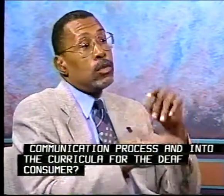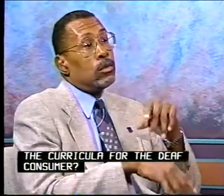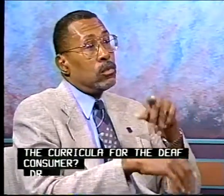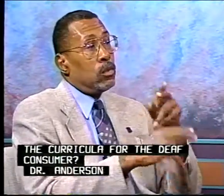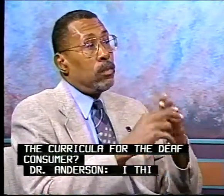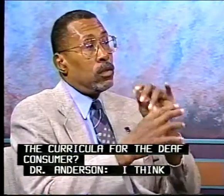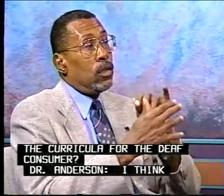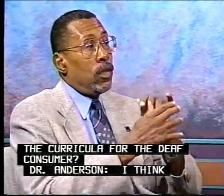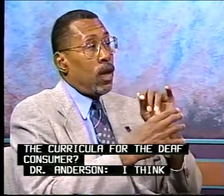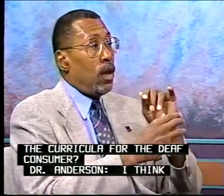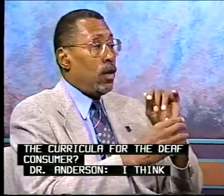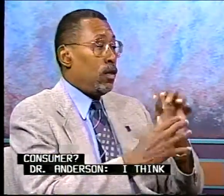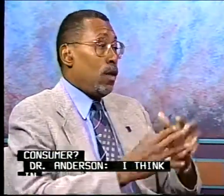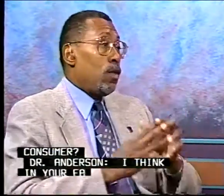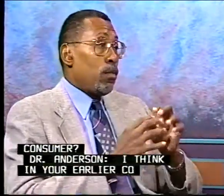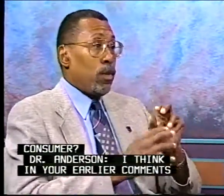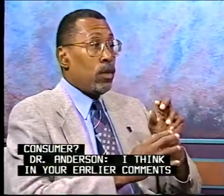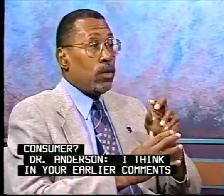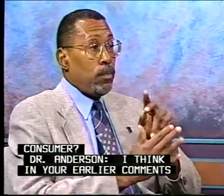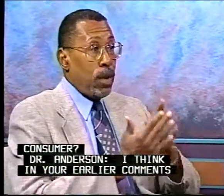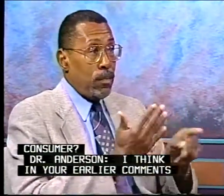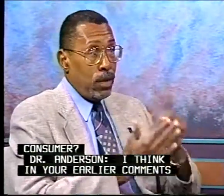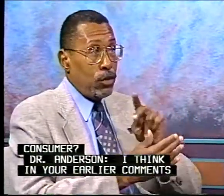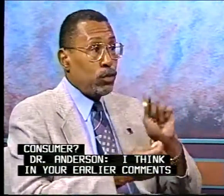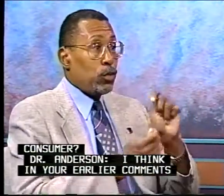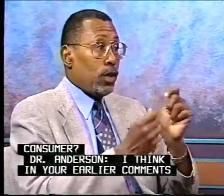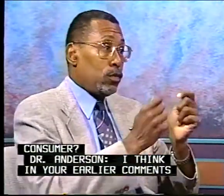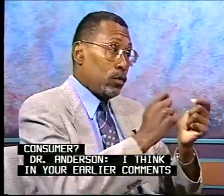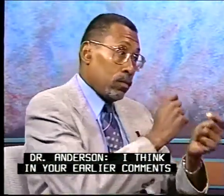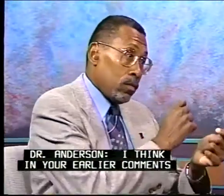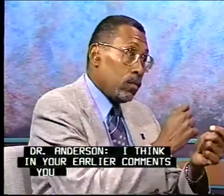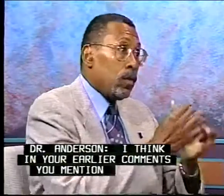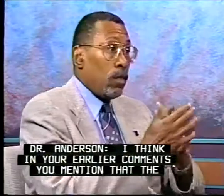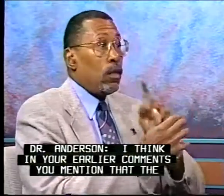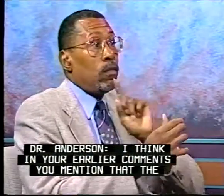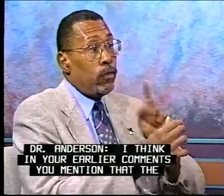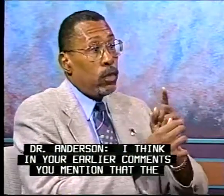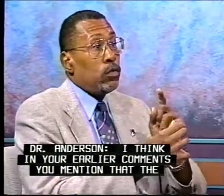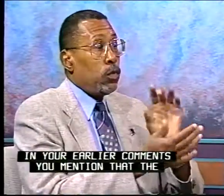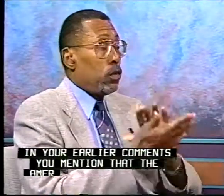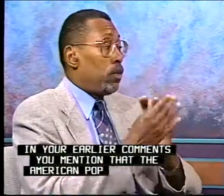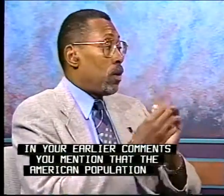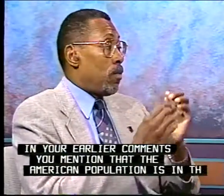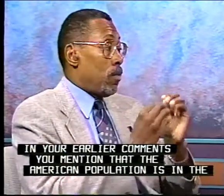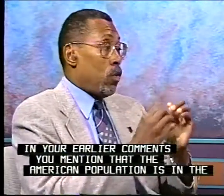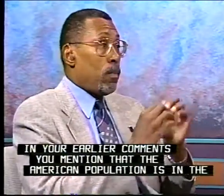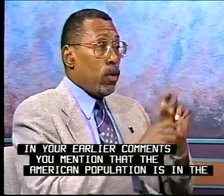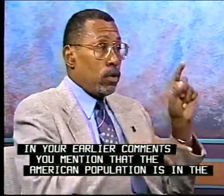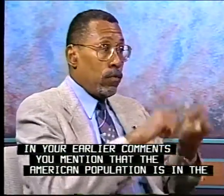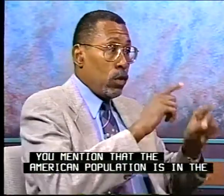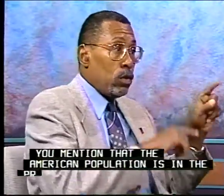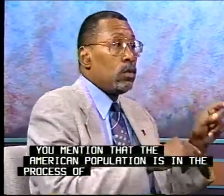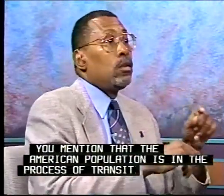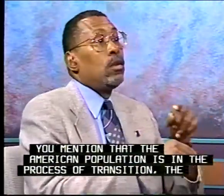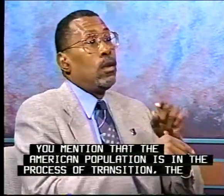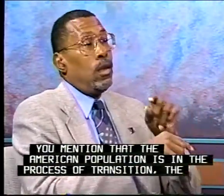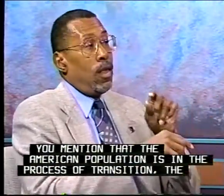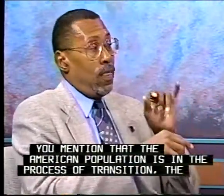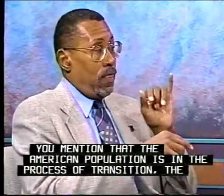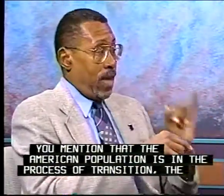I think in your earlier comments, you mentioned that the American population is in the process of transition. The population is becoming more